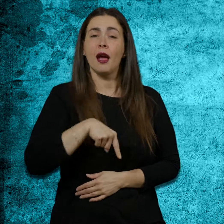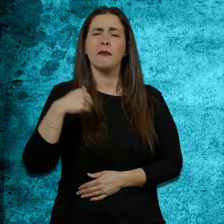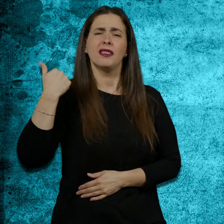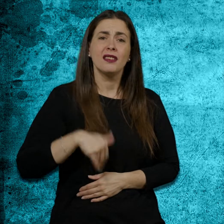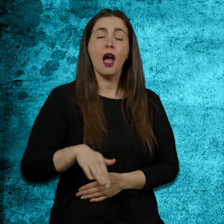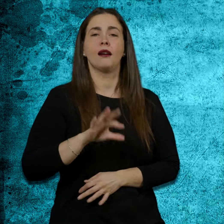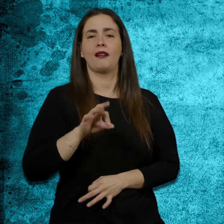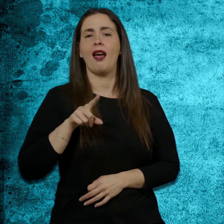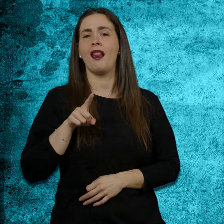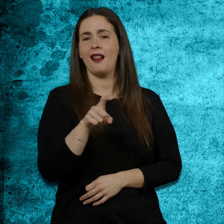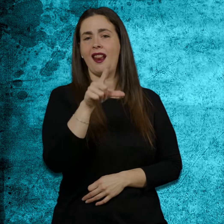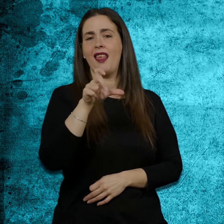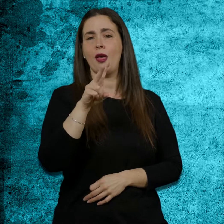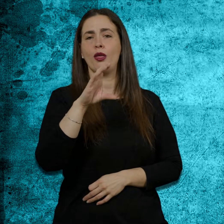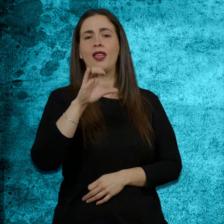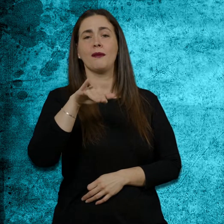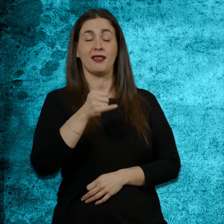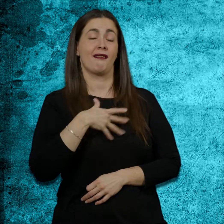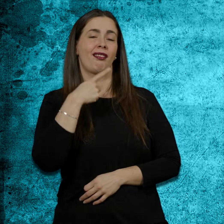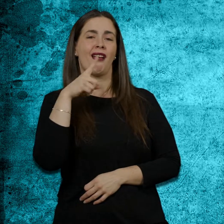Per si no fos prou, també vaig passar una leucèmia.